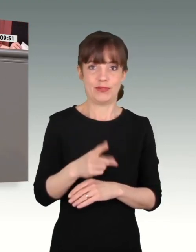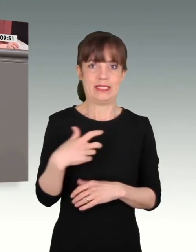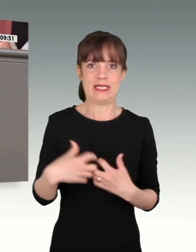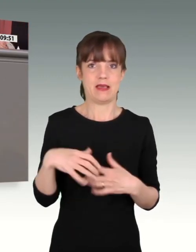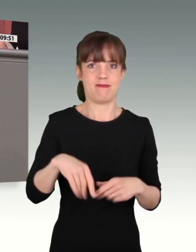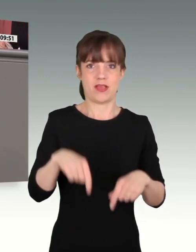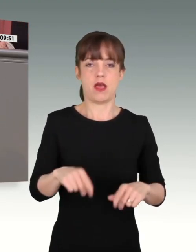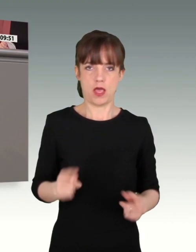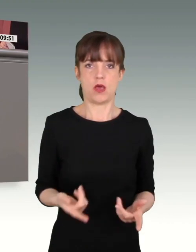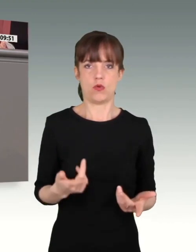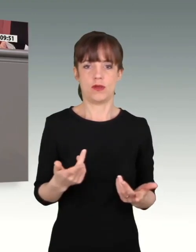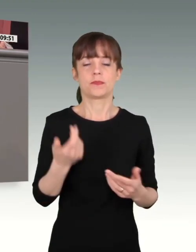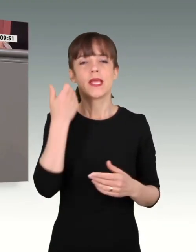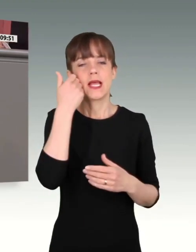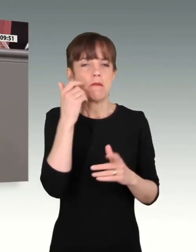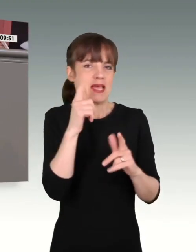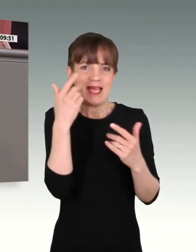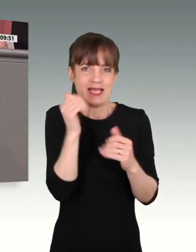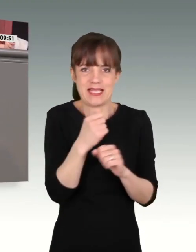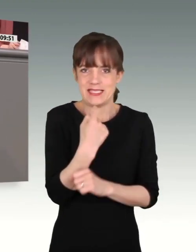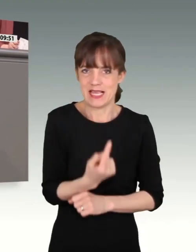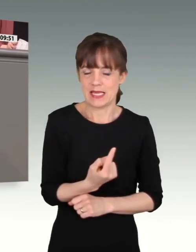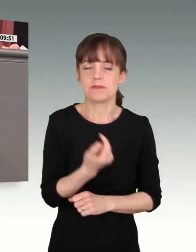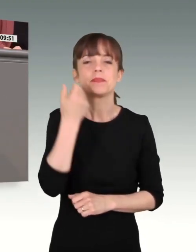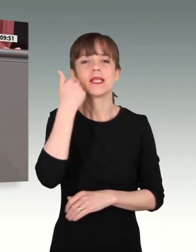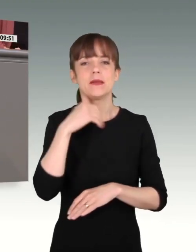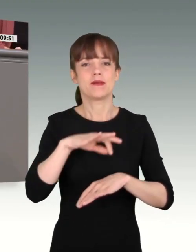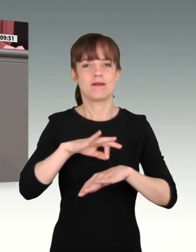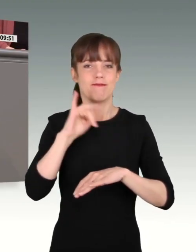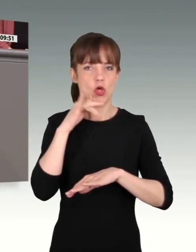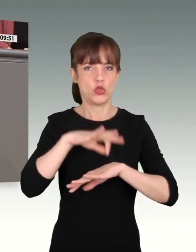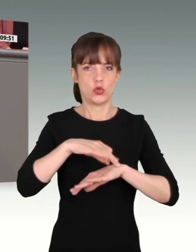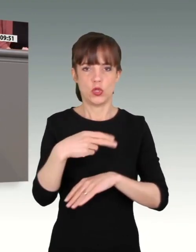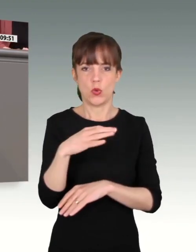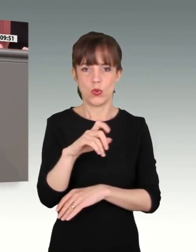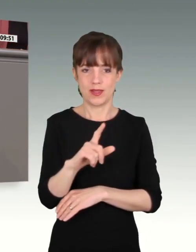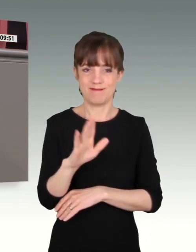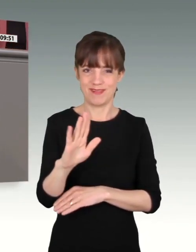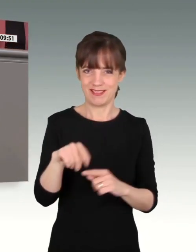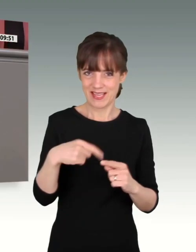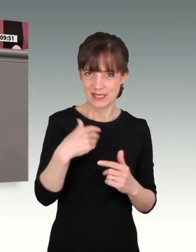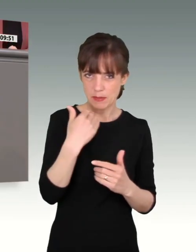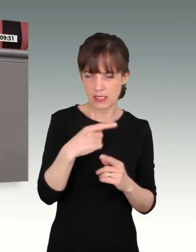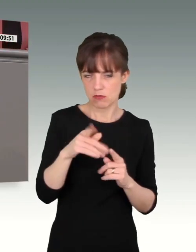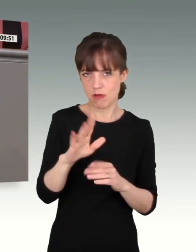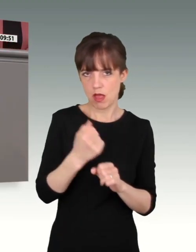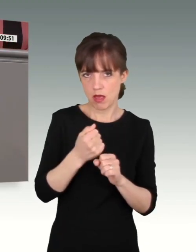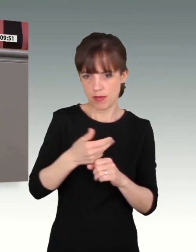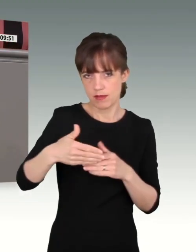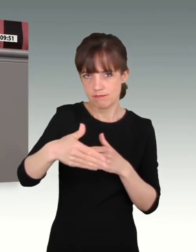Liebe Frau Dr. Högl, ist darum, in Ihrem nächsten Bericht und in Ihrer Arbeit bis dahin noch viel stärker darauf einzugehen,